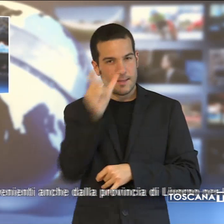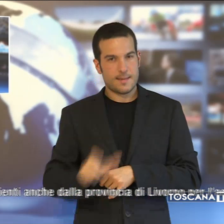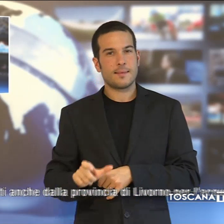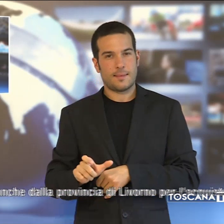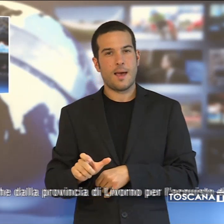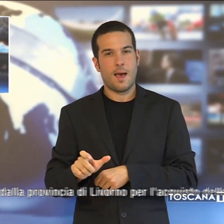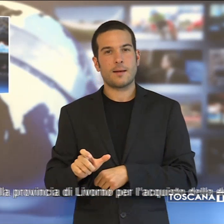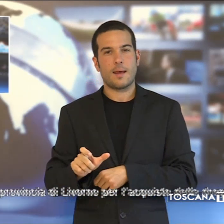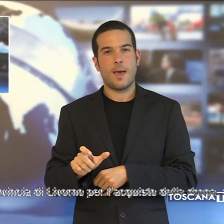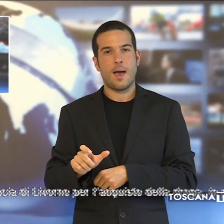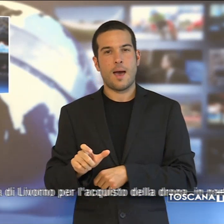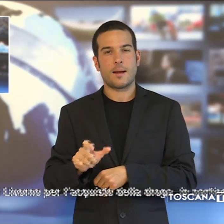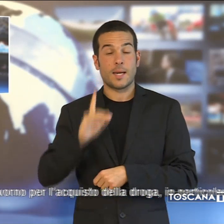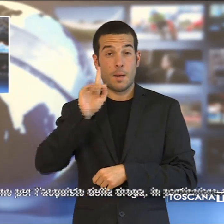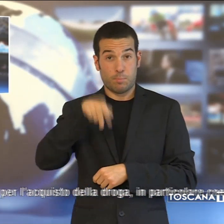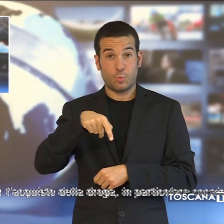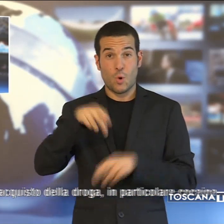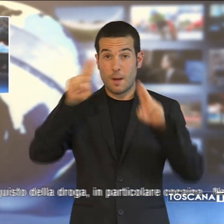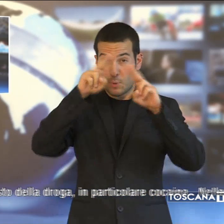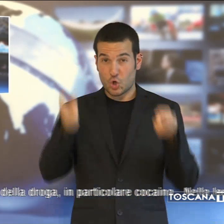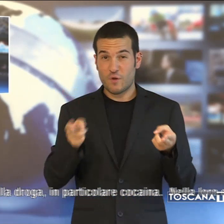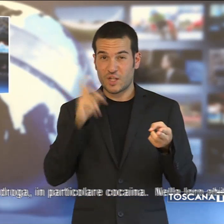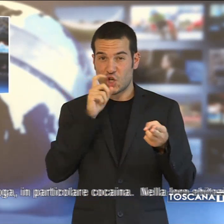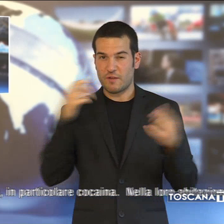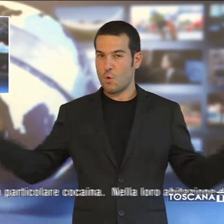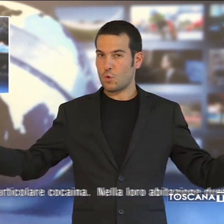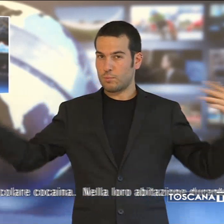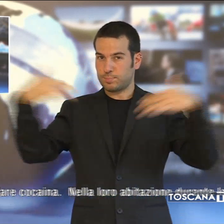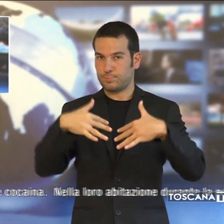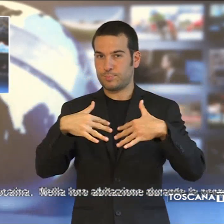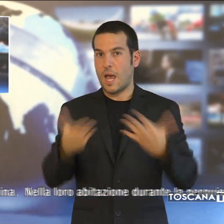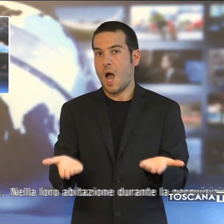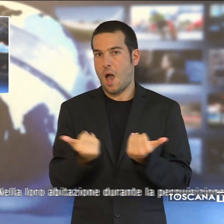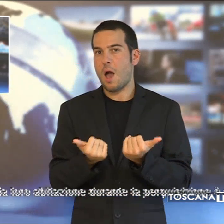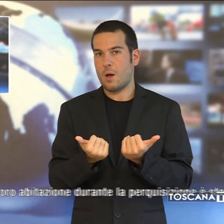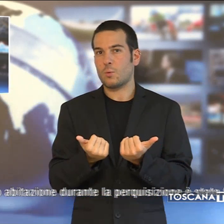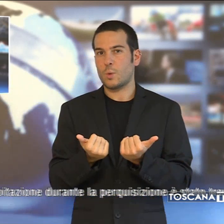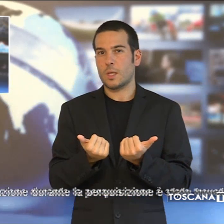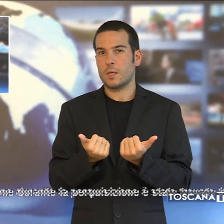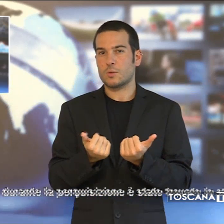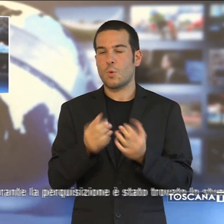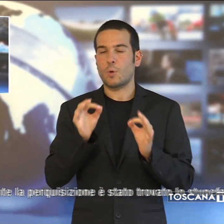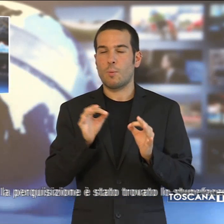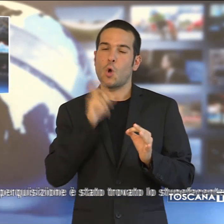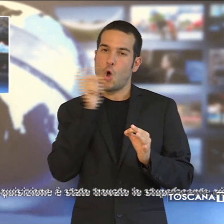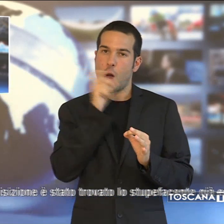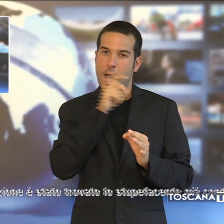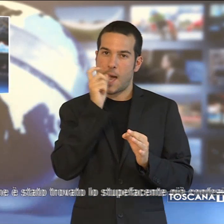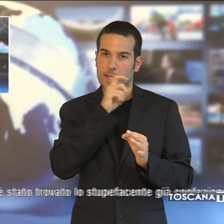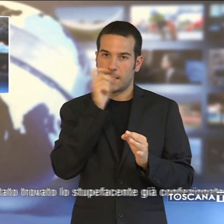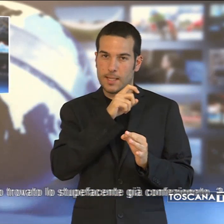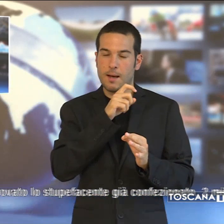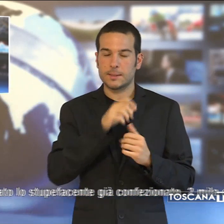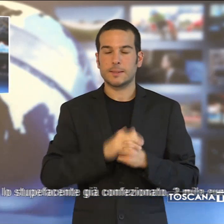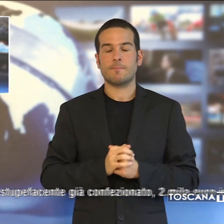provenienti anche dalla provincia di Livorno per l'acquisto della droga, in particolare cocaina. Nella loro